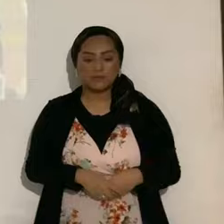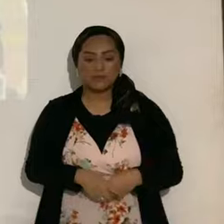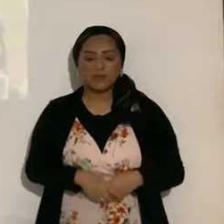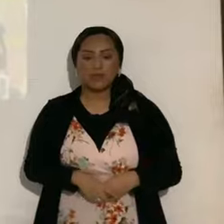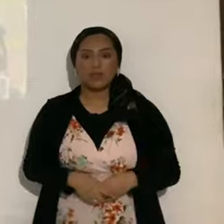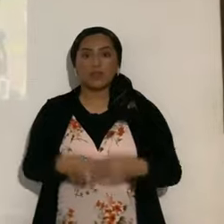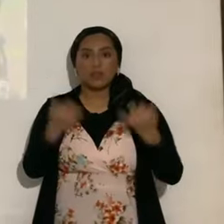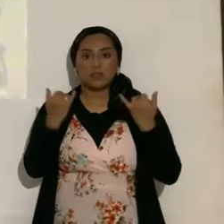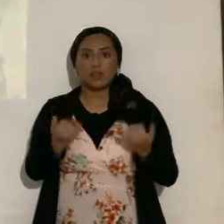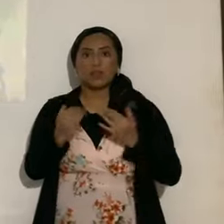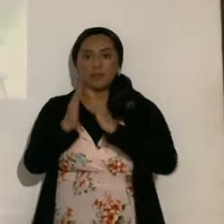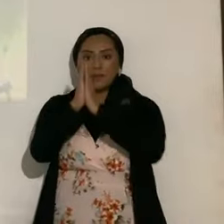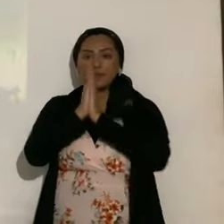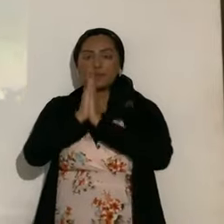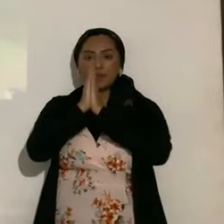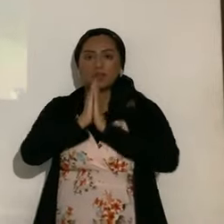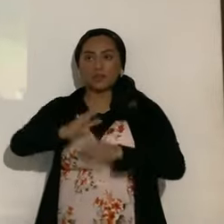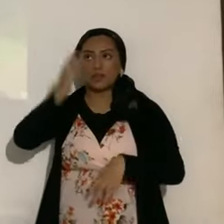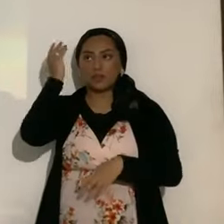implorar al eterno, bendito es Yahshua Mashiach,